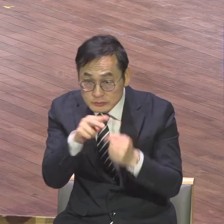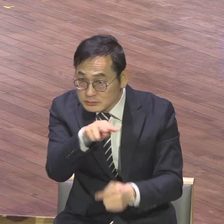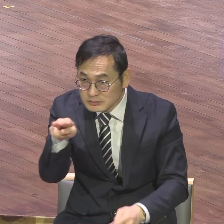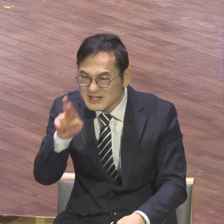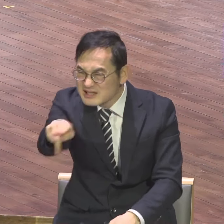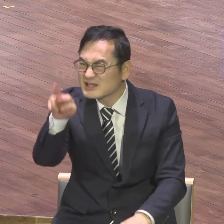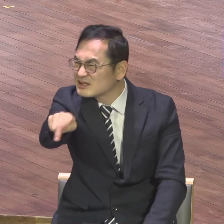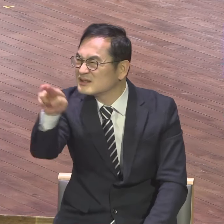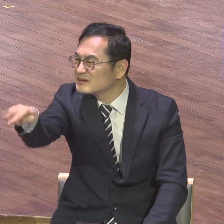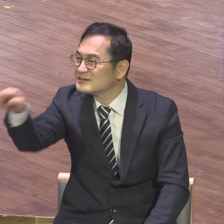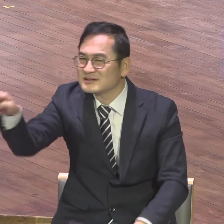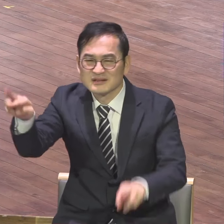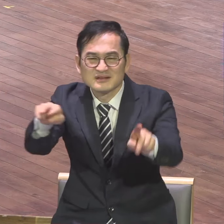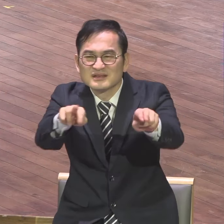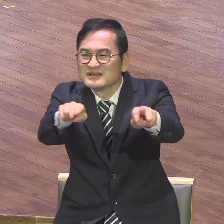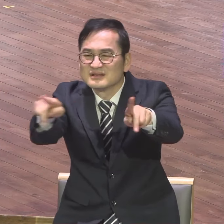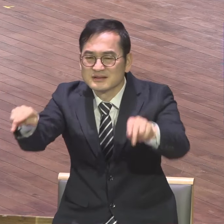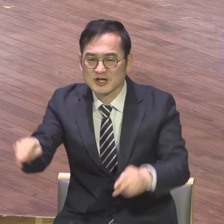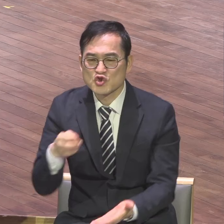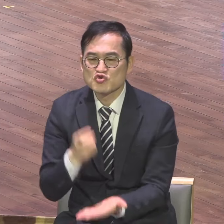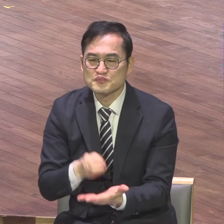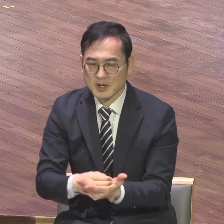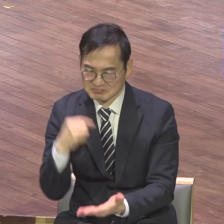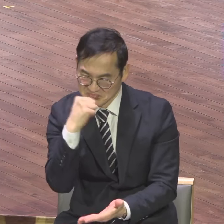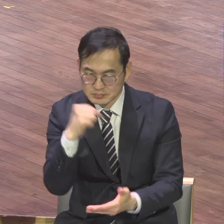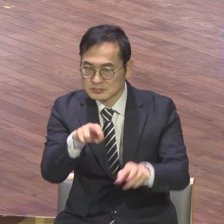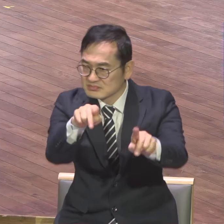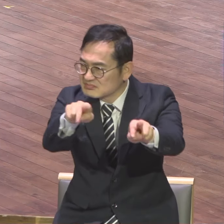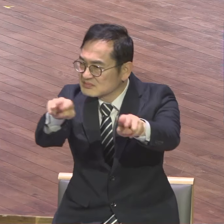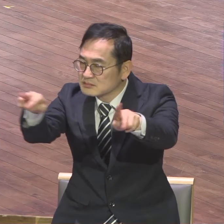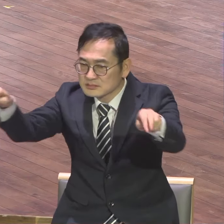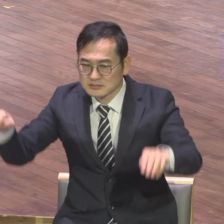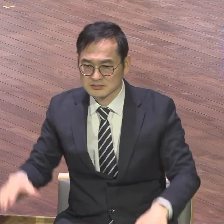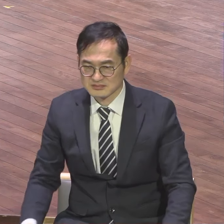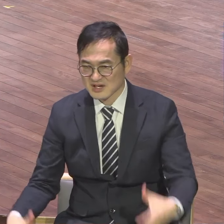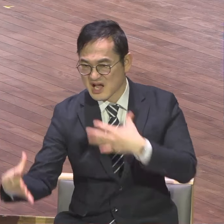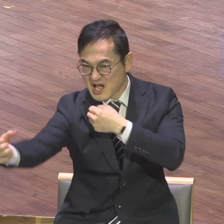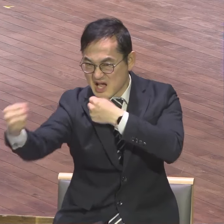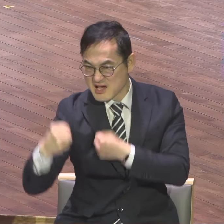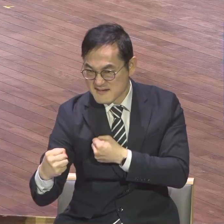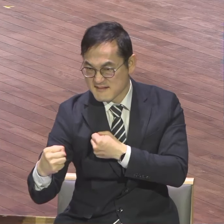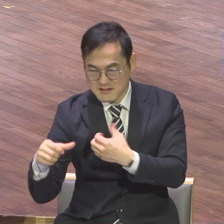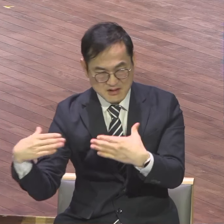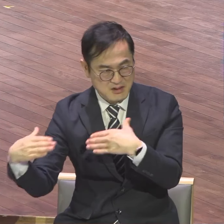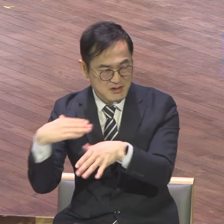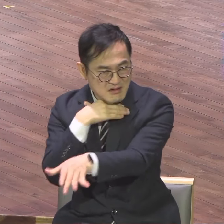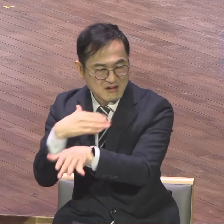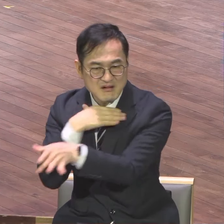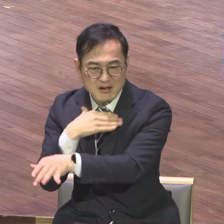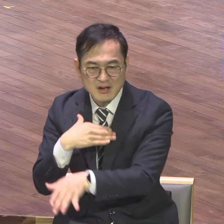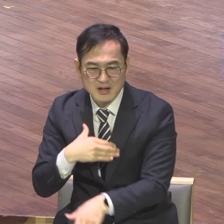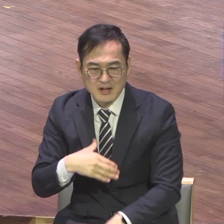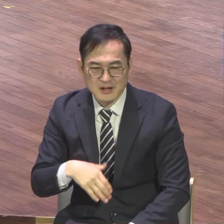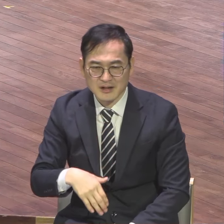전부 율법의 눈으로 그래 바라보니까 너 죽고 나 죽 겁니다. 그게 율법이에요. 너도 죽고 나도 죽자.